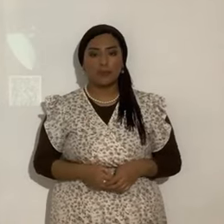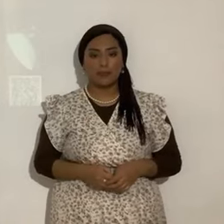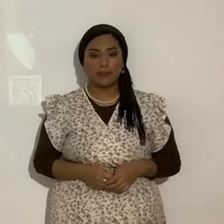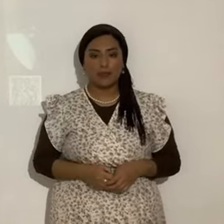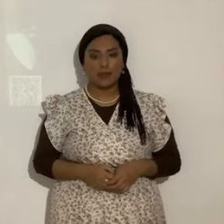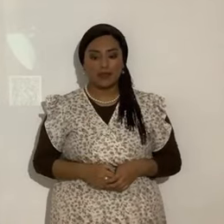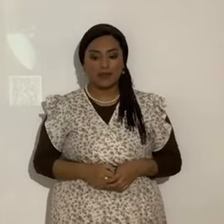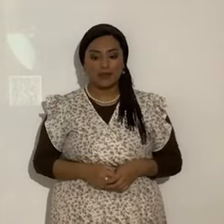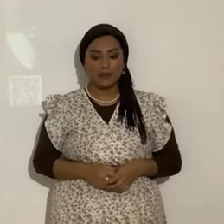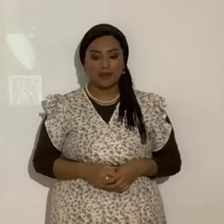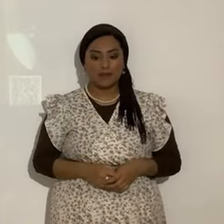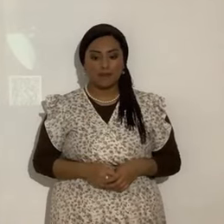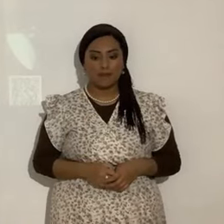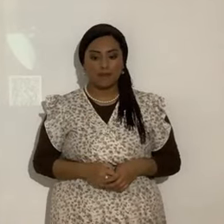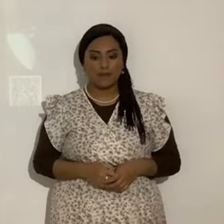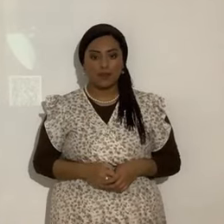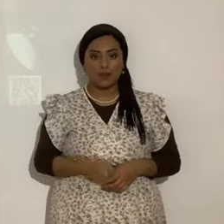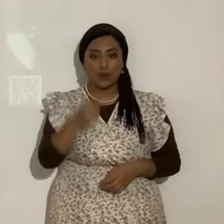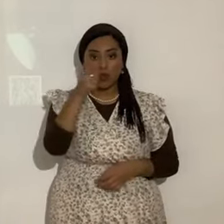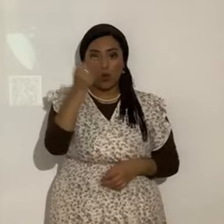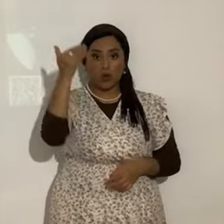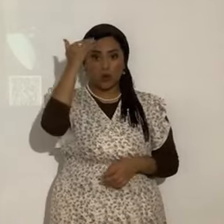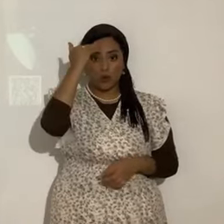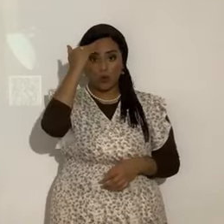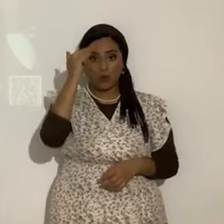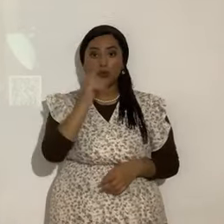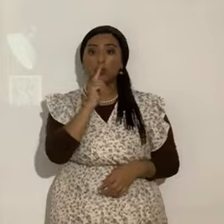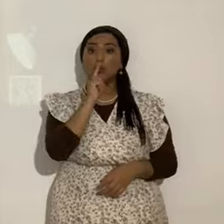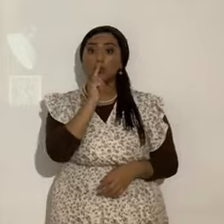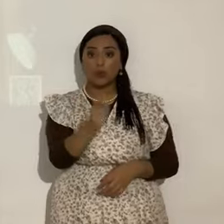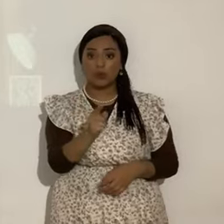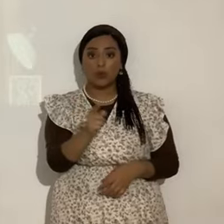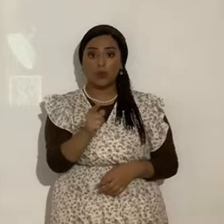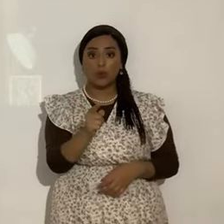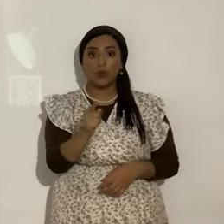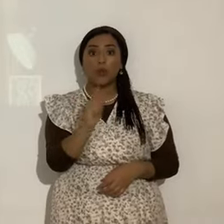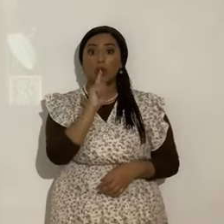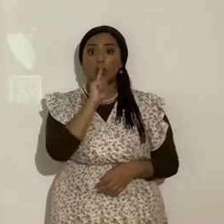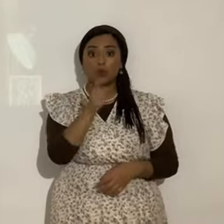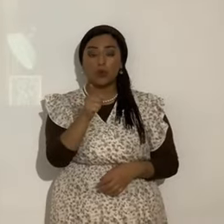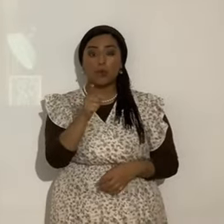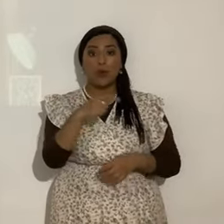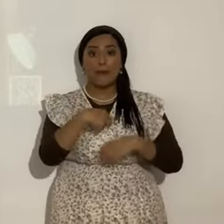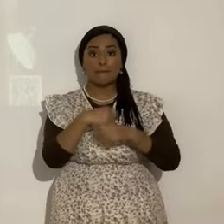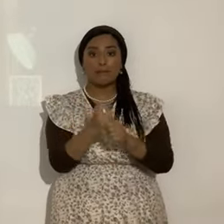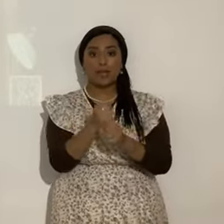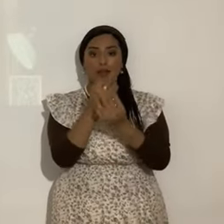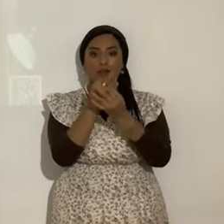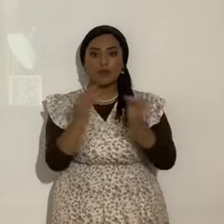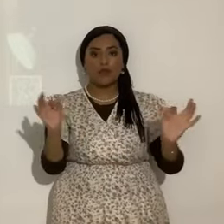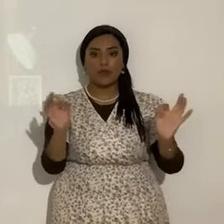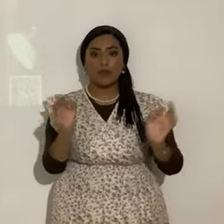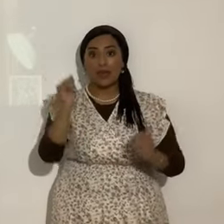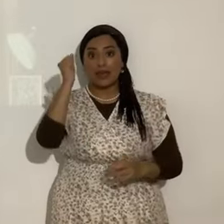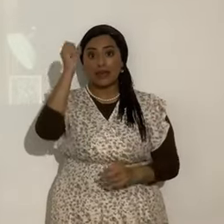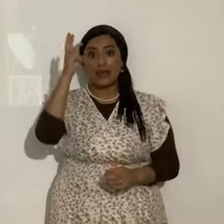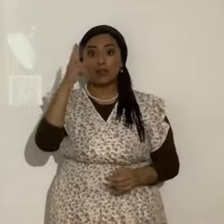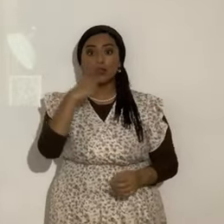Si. Conoceré la verdad. Y la verdad os hará libres. Les está diciendo que eran esclavos. Les estaba diciendo. Son esclavos.